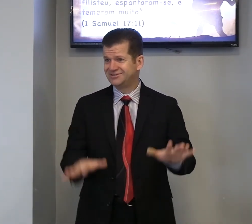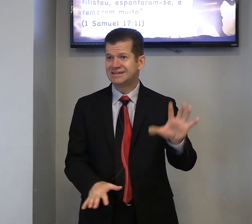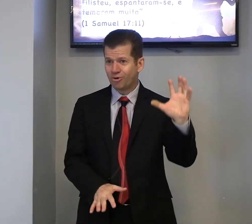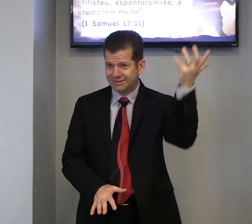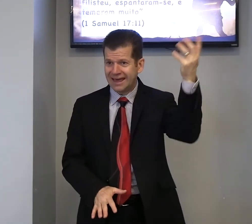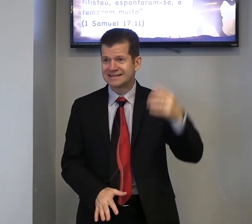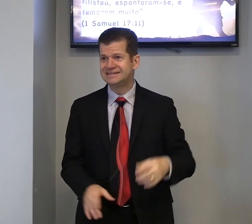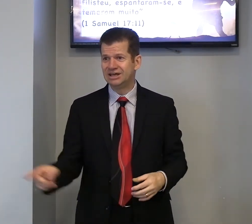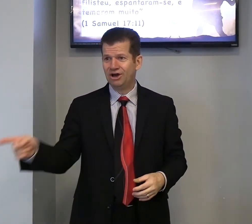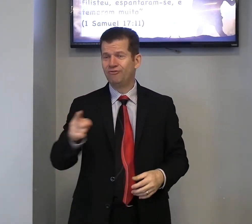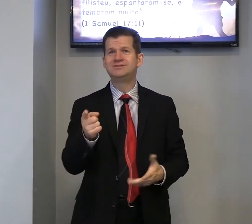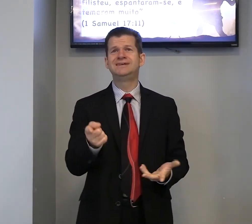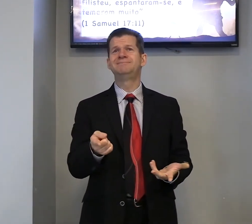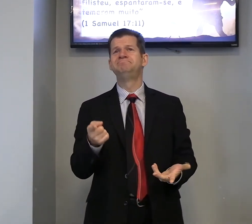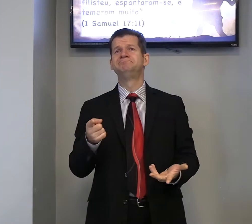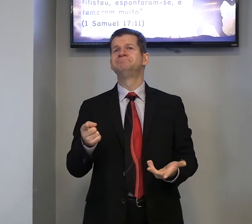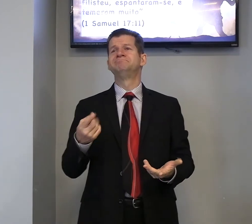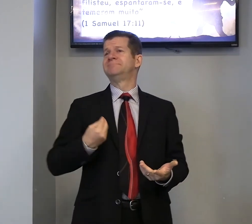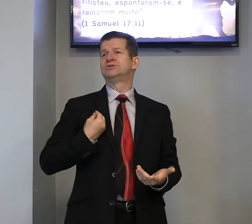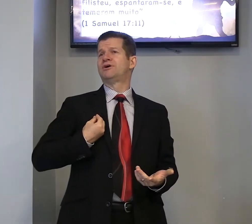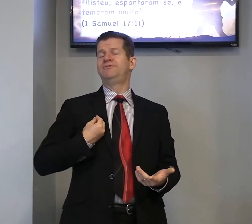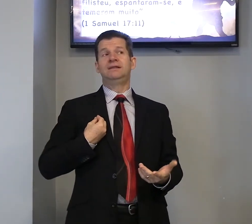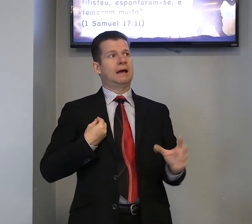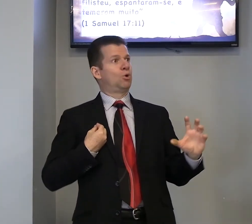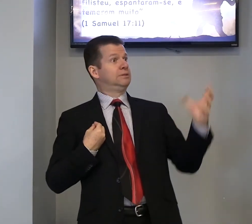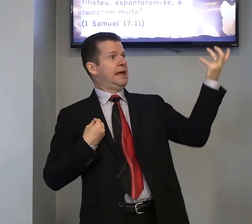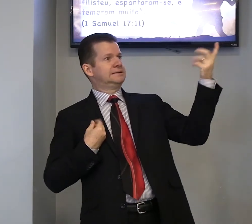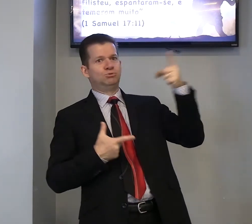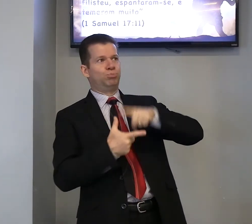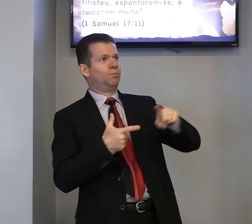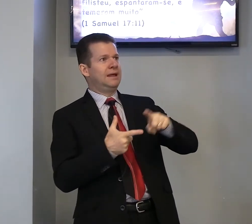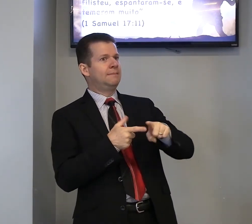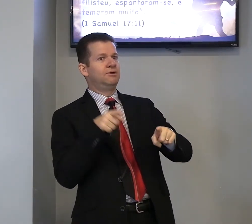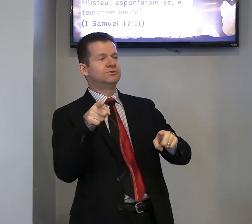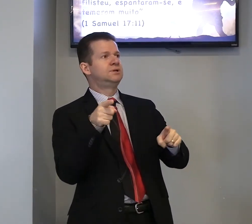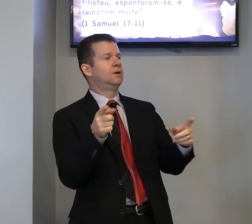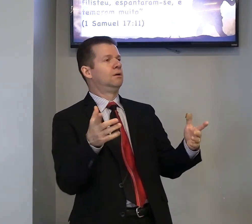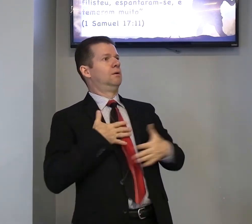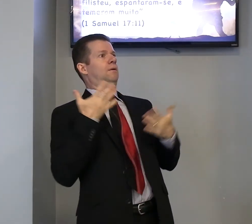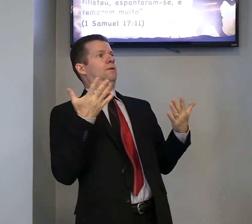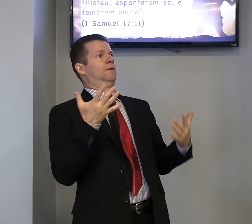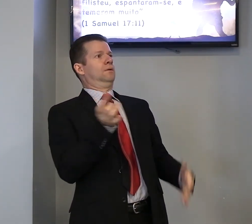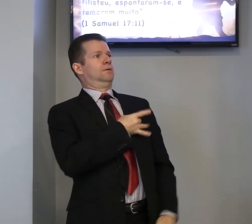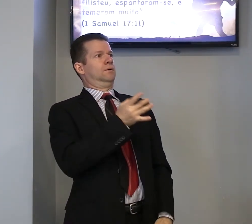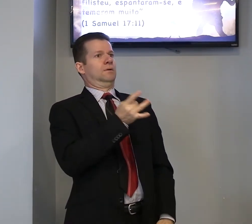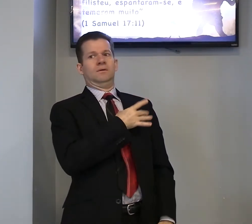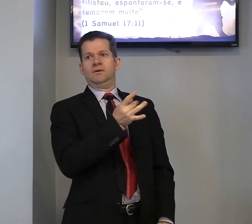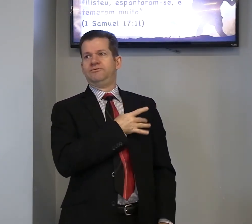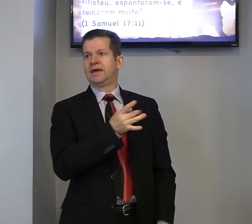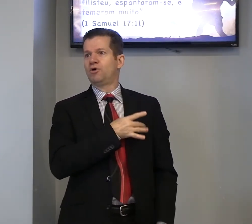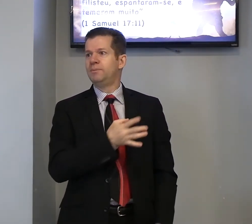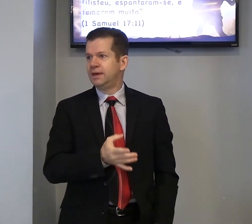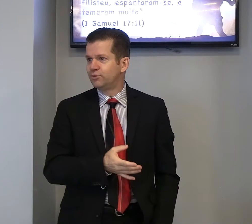às vezes, acontece, você, na sua vida, acontece um problema, você, fica com medo,